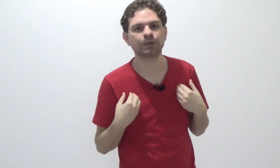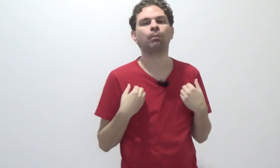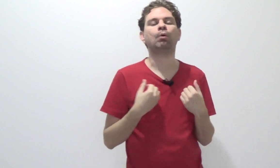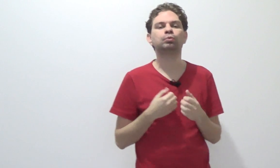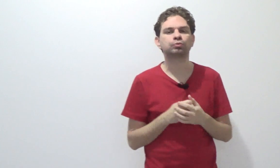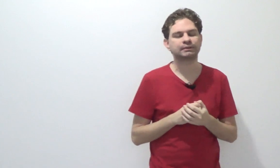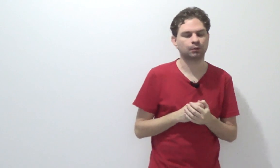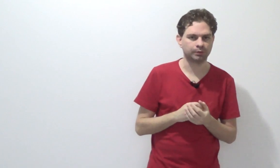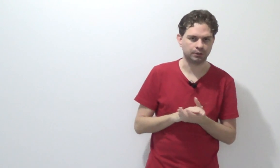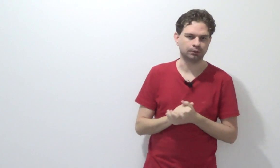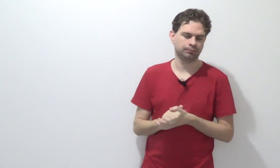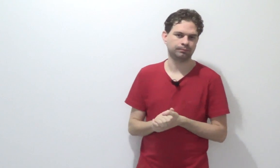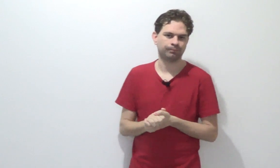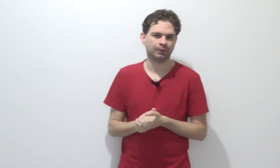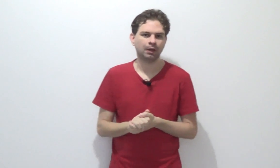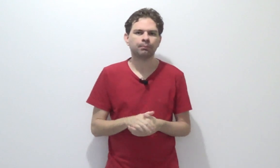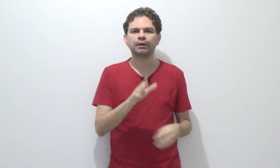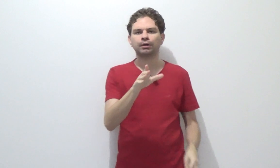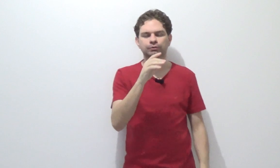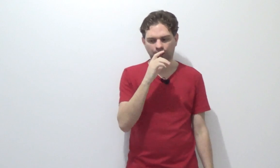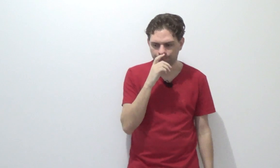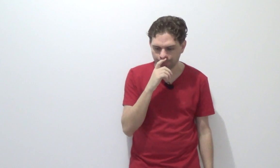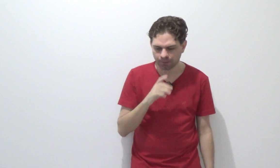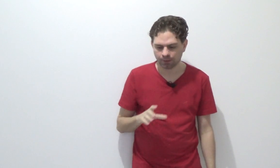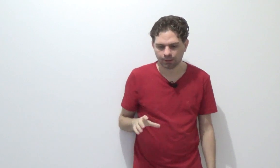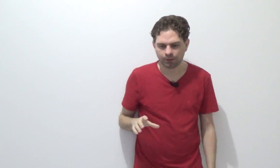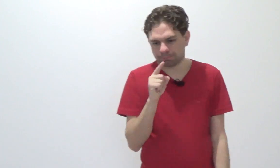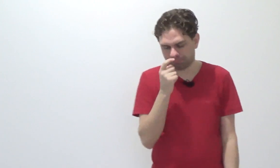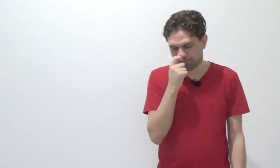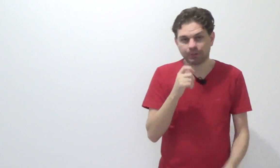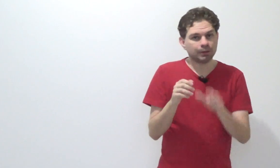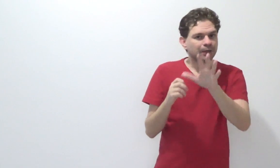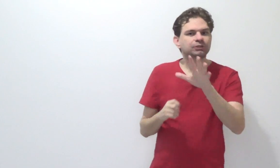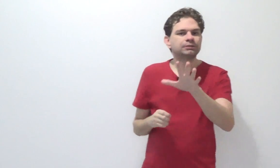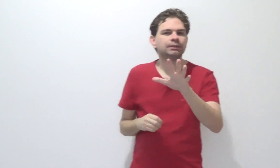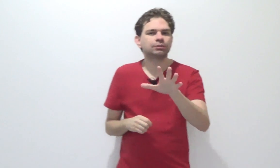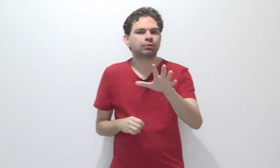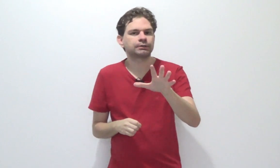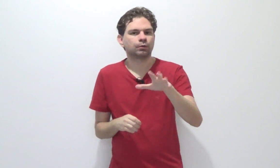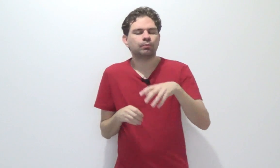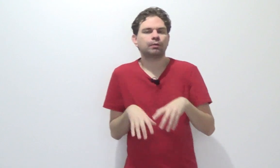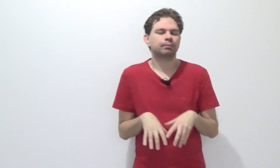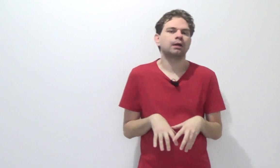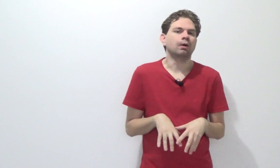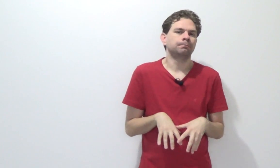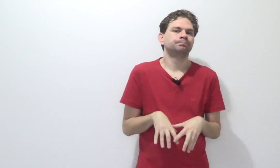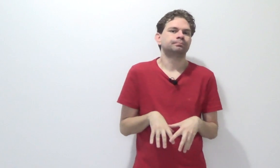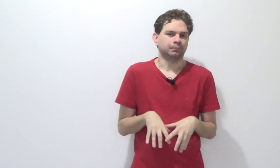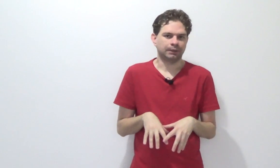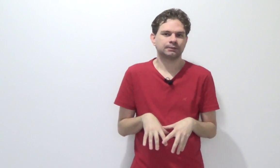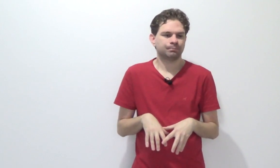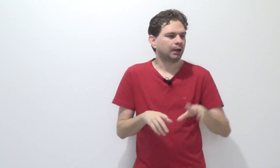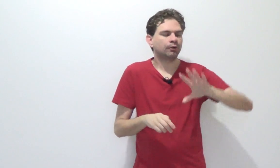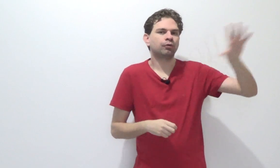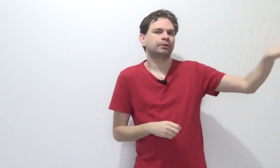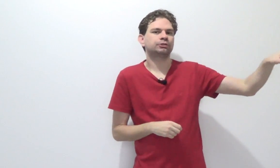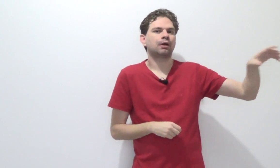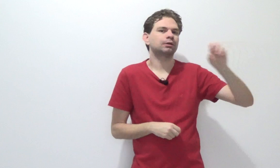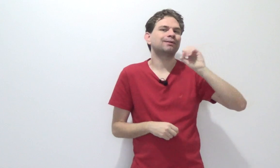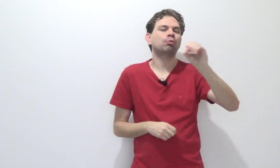seu bolso, é seu guia. Porque, olha só, imagina a seguinte situação. Eu moro em Blumenau. Beleza? Aí eu vou ministrar aula lá em